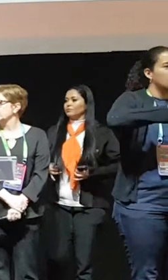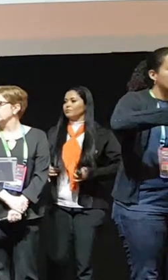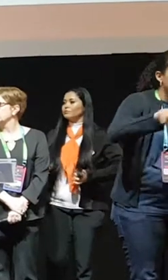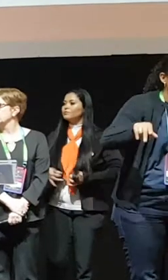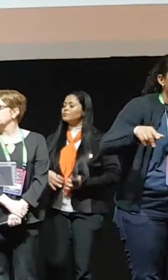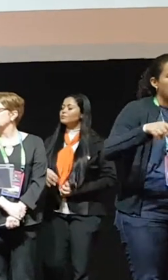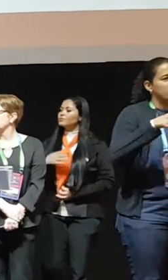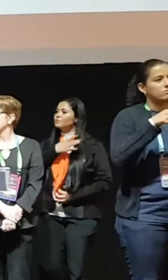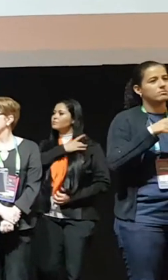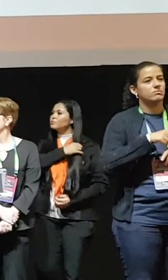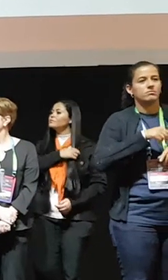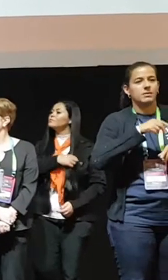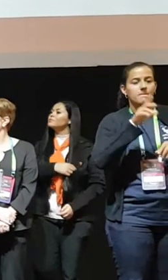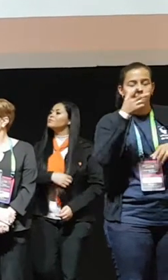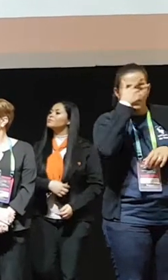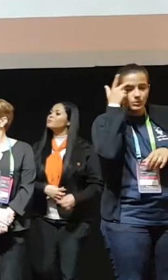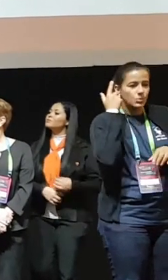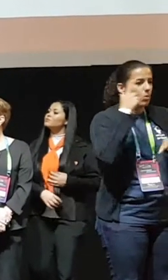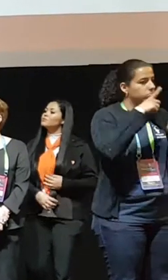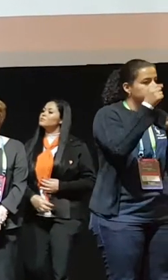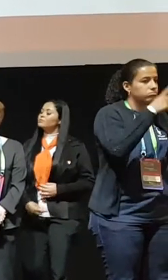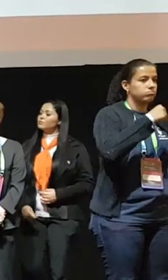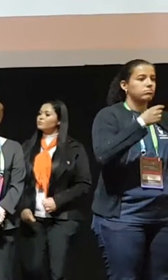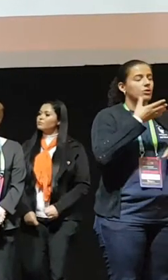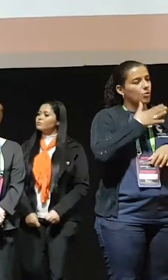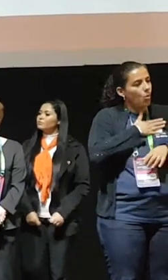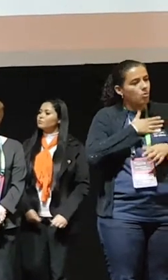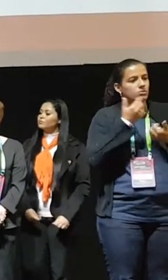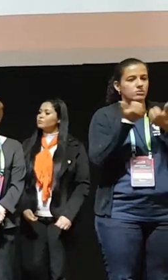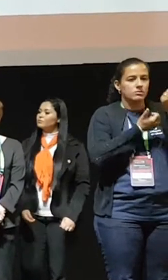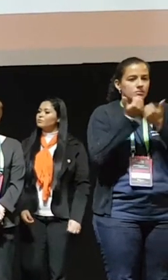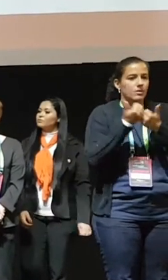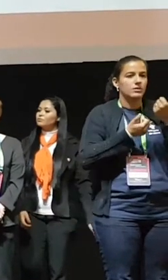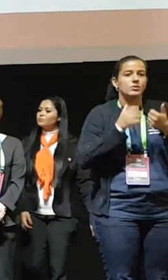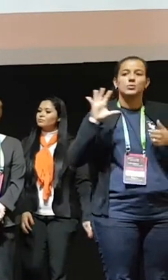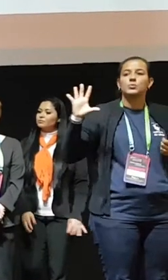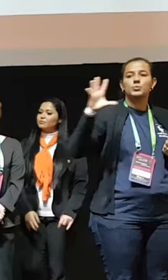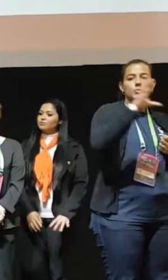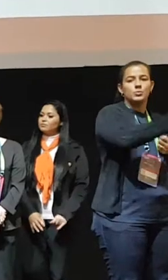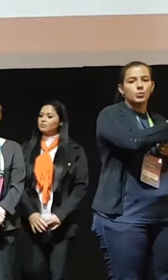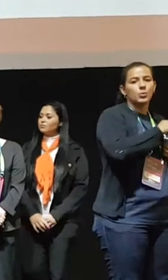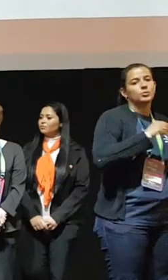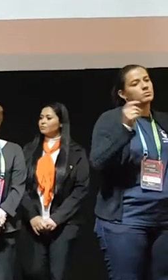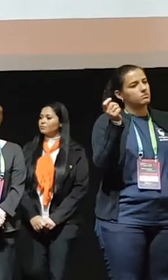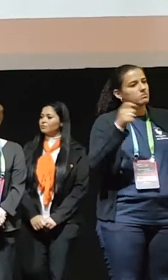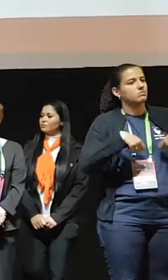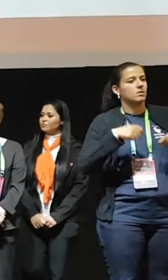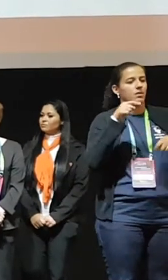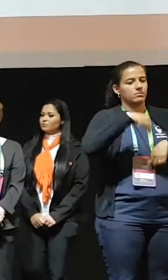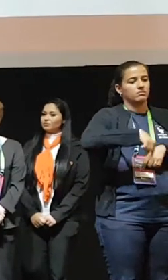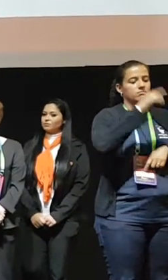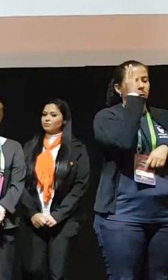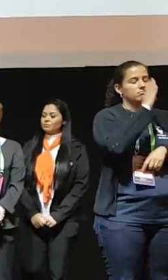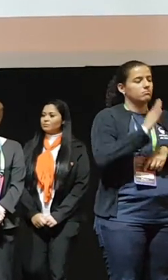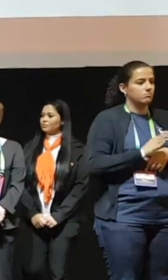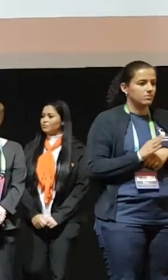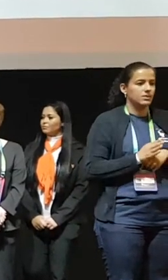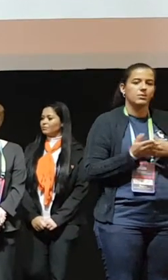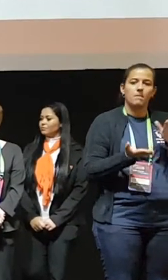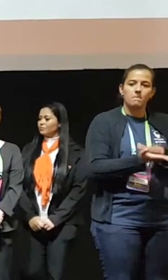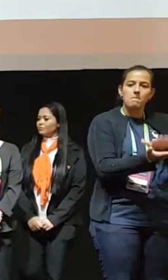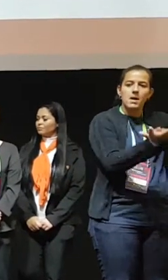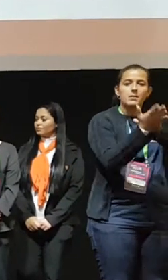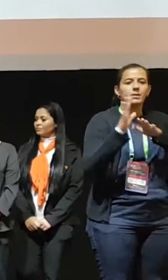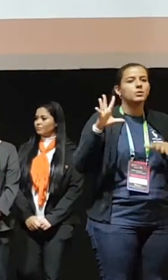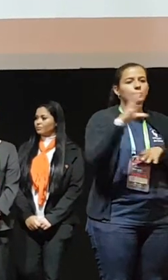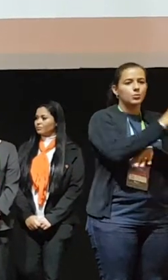Empreendedores e empreendedores radicais, aqui no Brasil são todos empreendedores radicais. Então, parabéns,